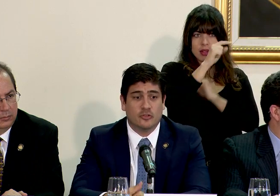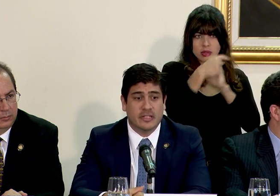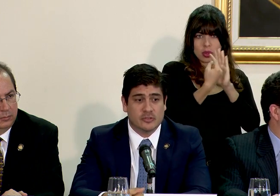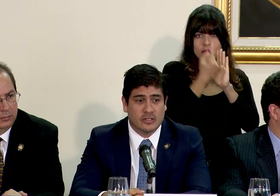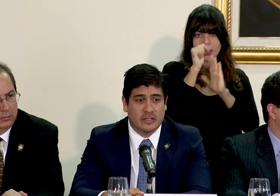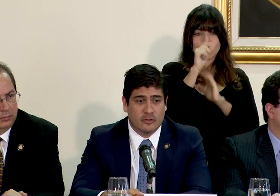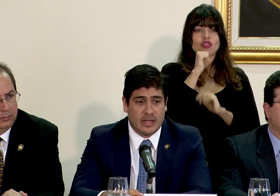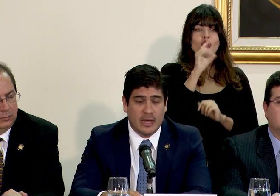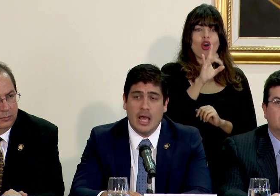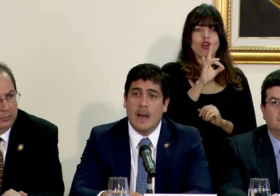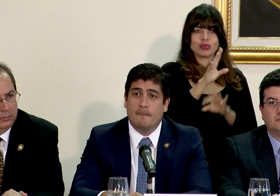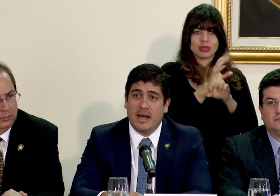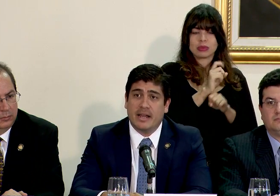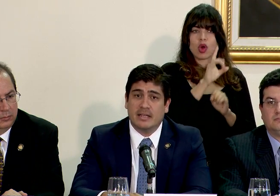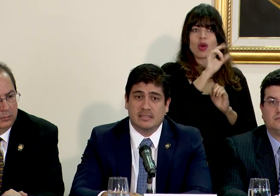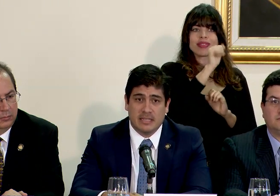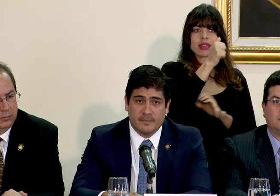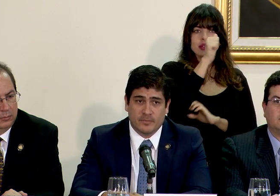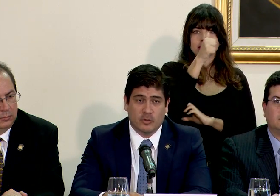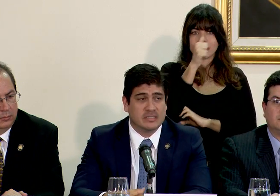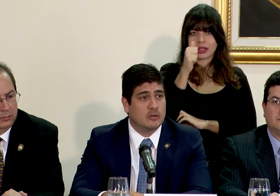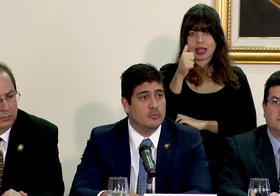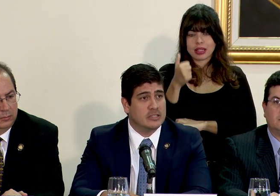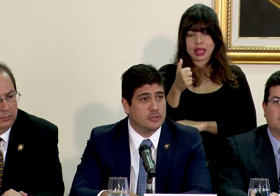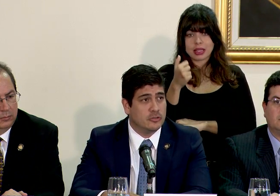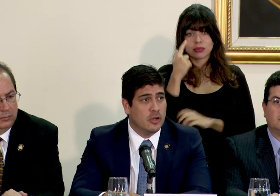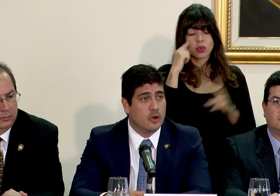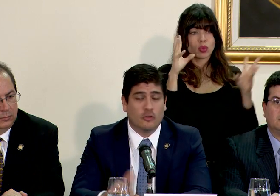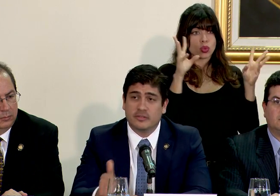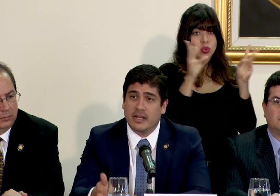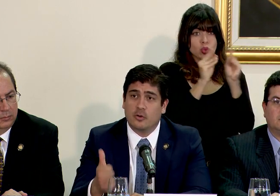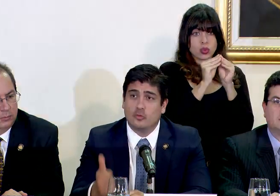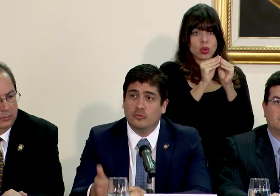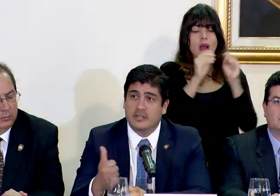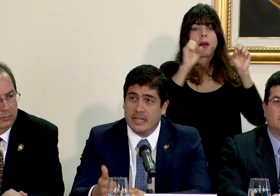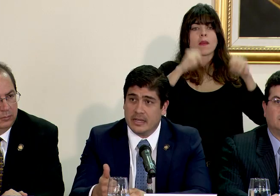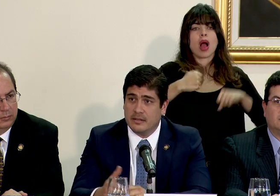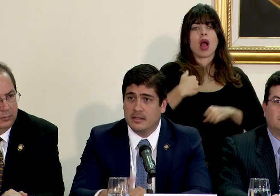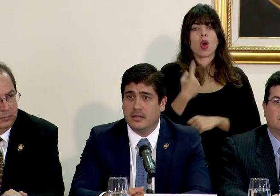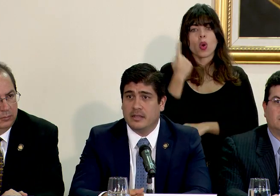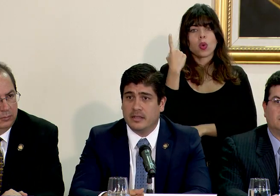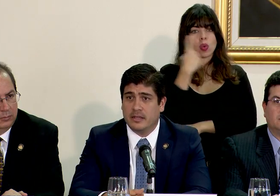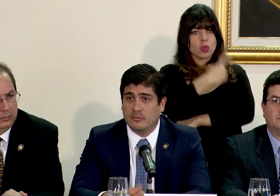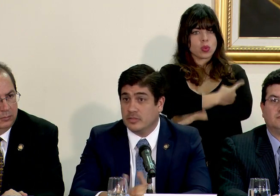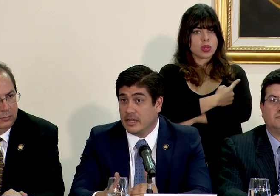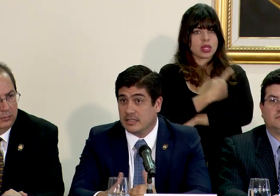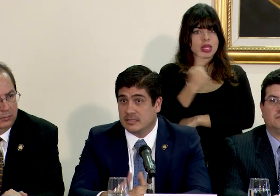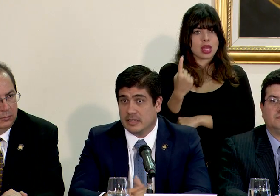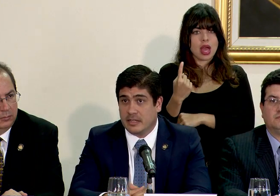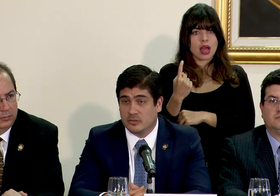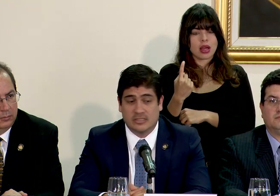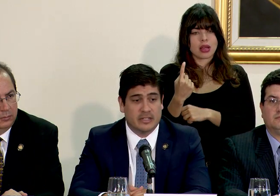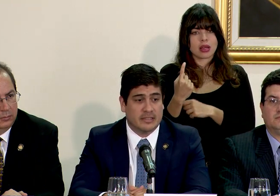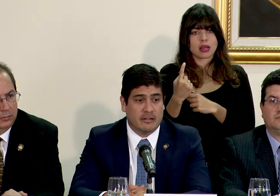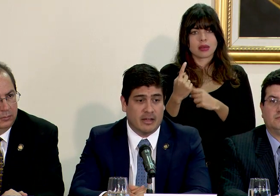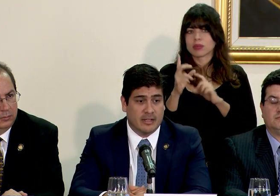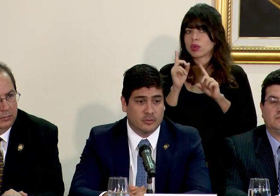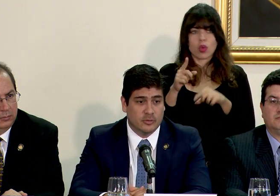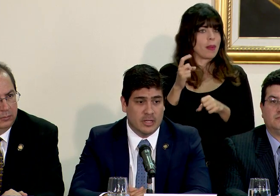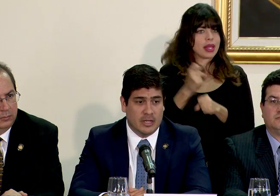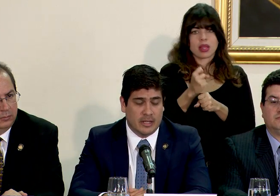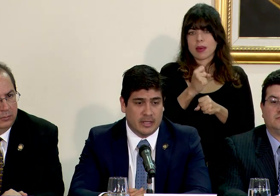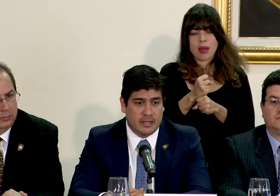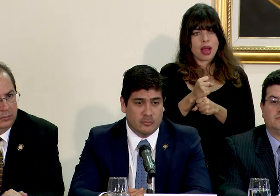de las 8, sino 10 horas de jornada para así, con esta acumulación, contar con un día que no se estaría